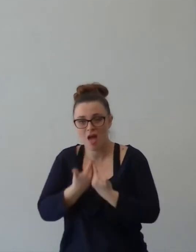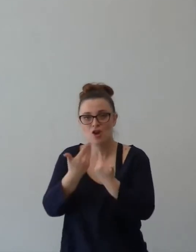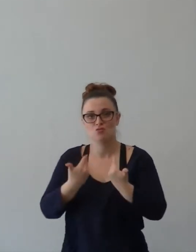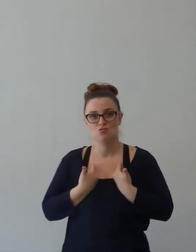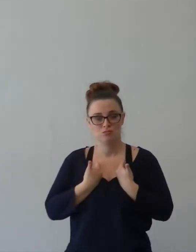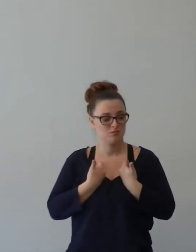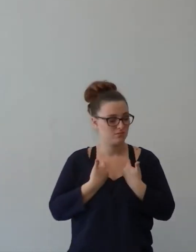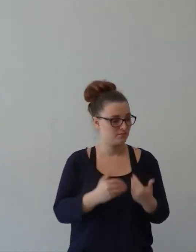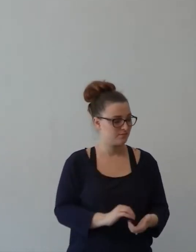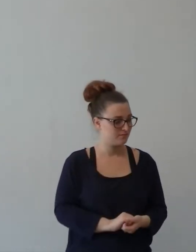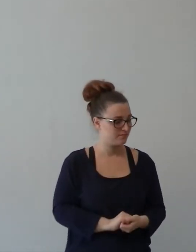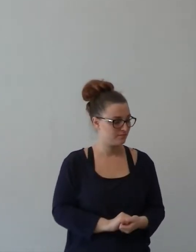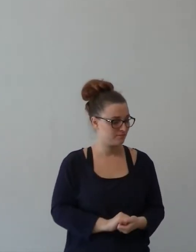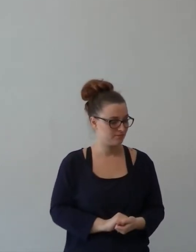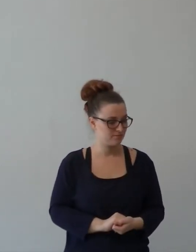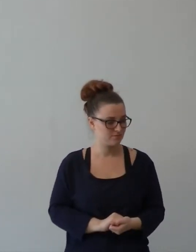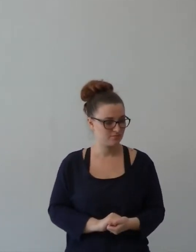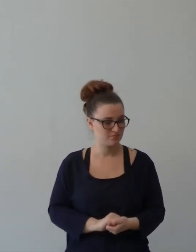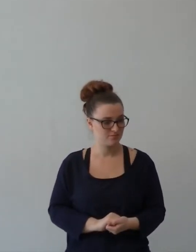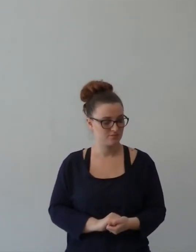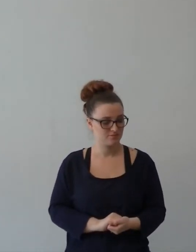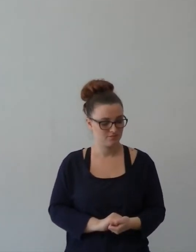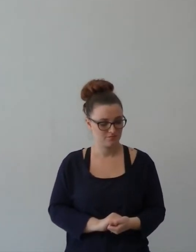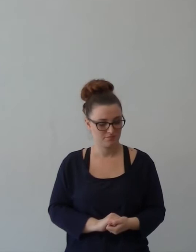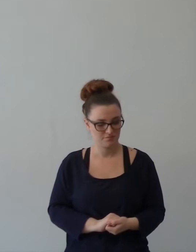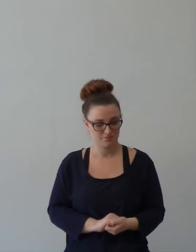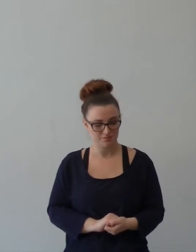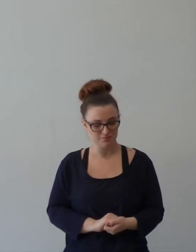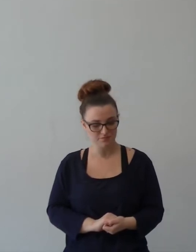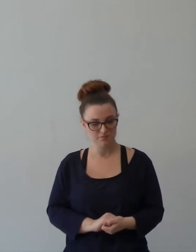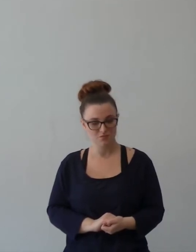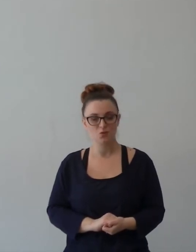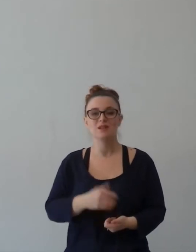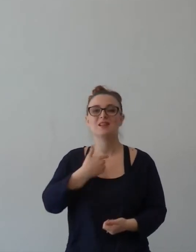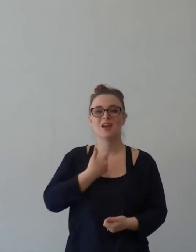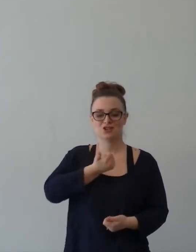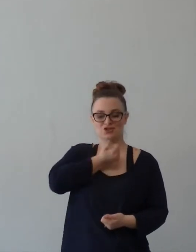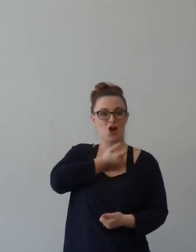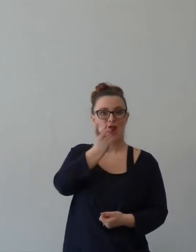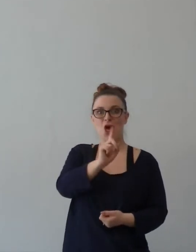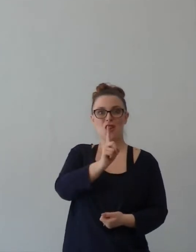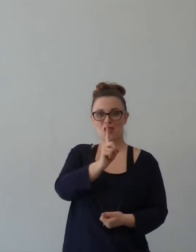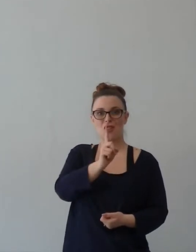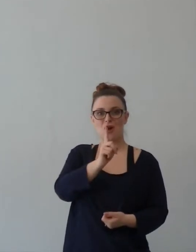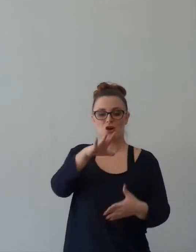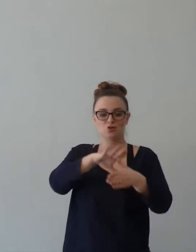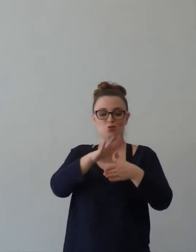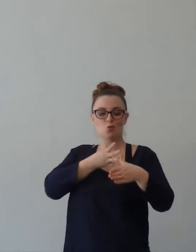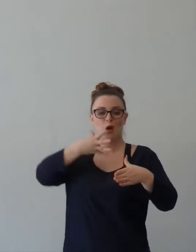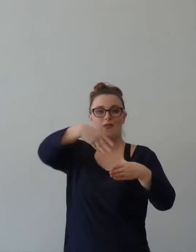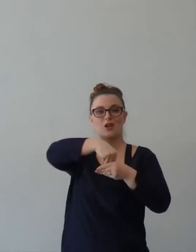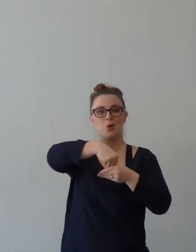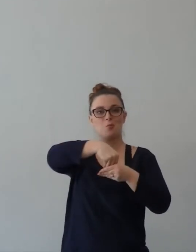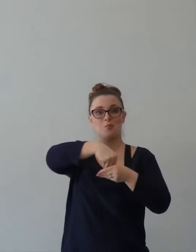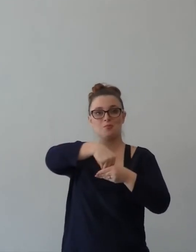La certezza che ci sono persone che stanno pregando per te, che conoscono i tuoi